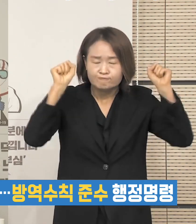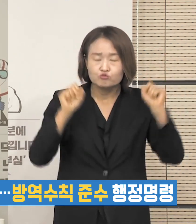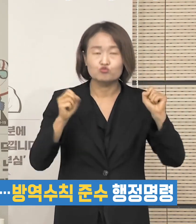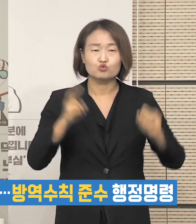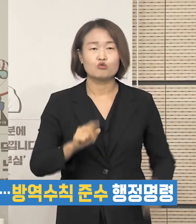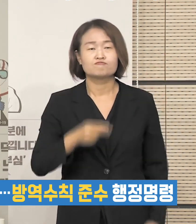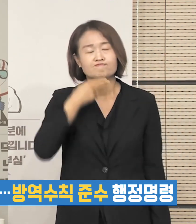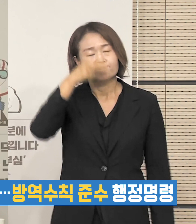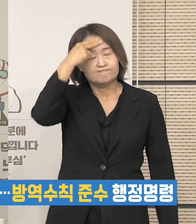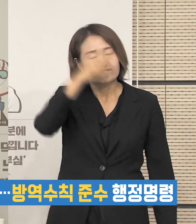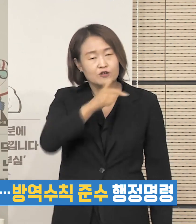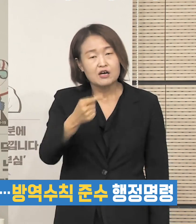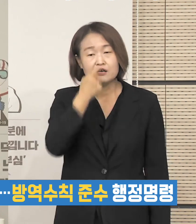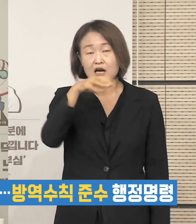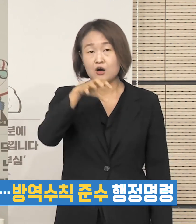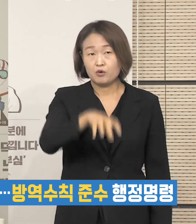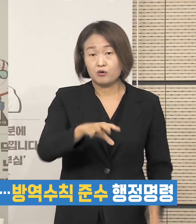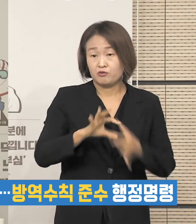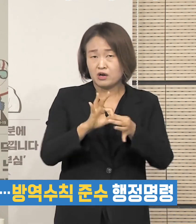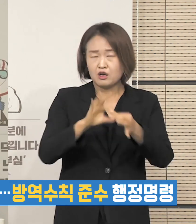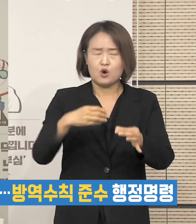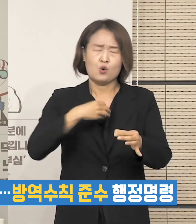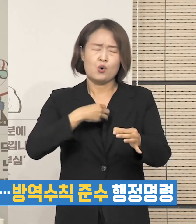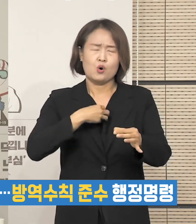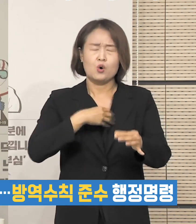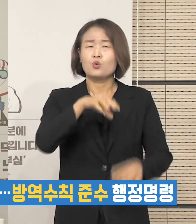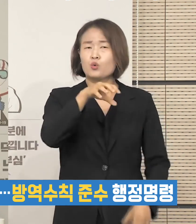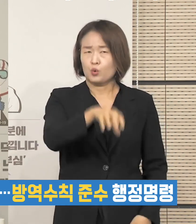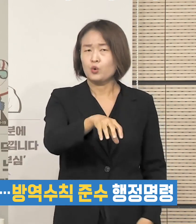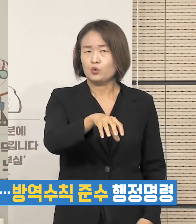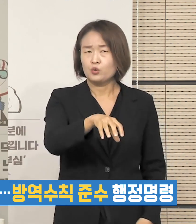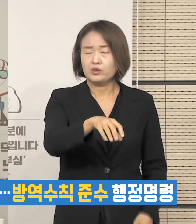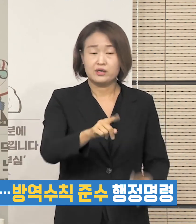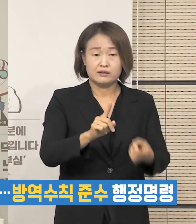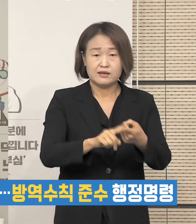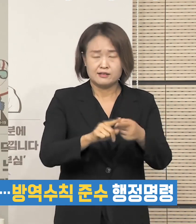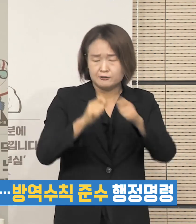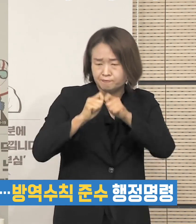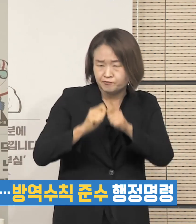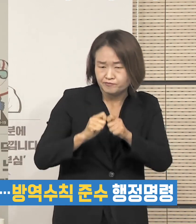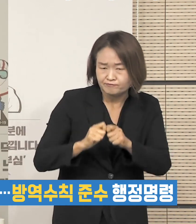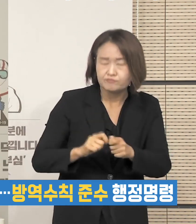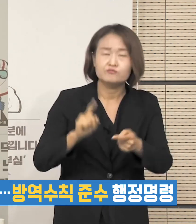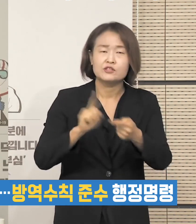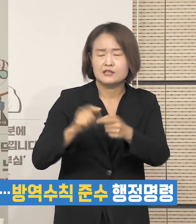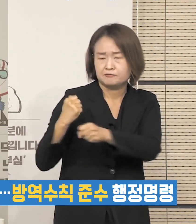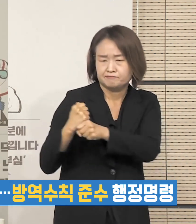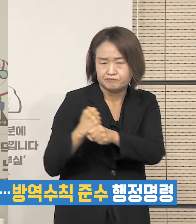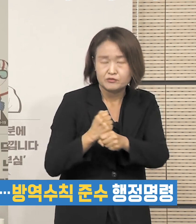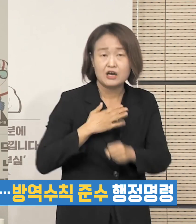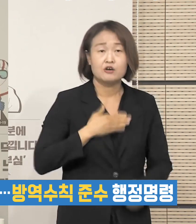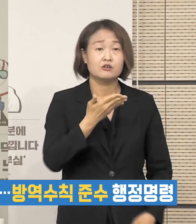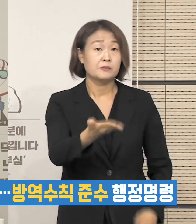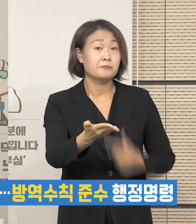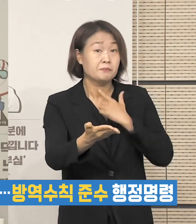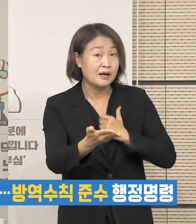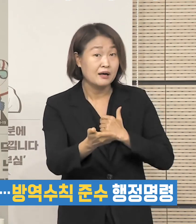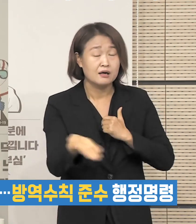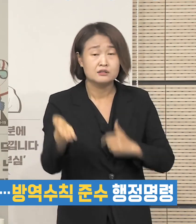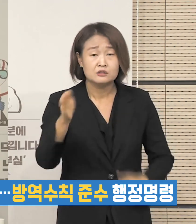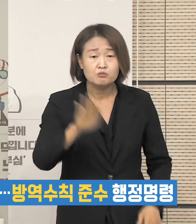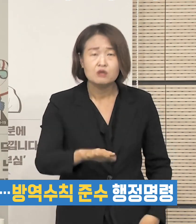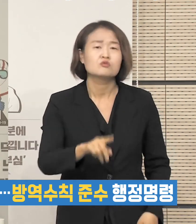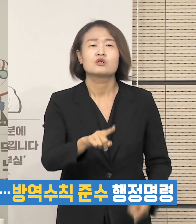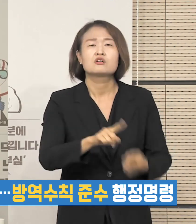유흥시설과 학원 등 고위험시설에 대하여 세부지침을 마련하여 안내한 바 있으나 이 지침은